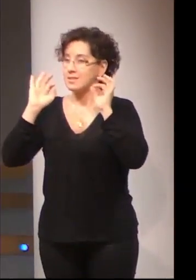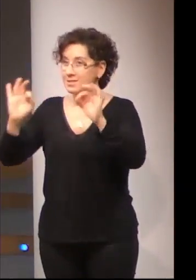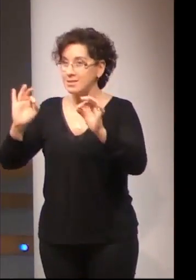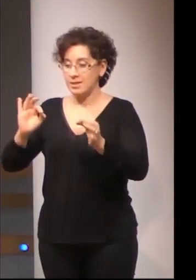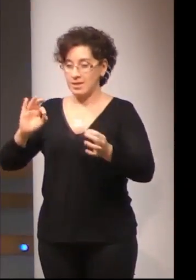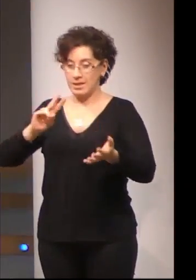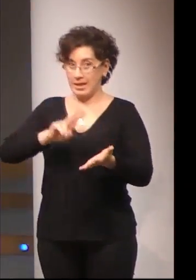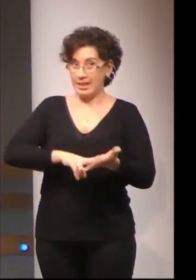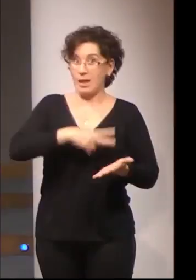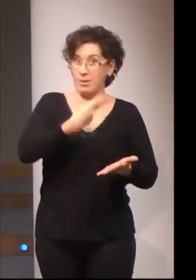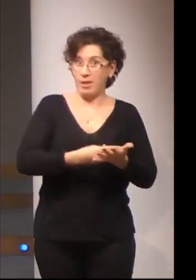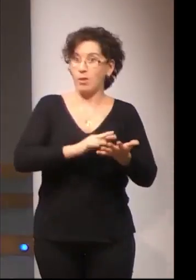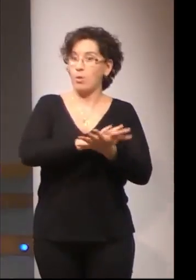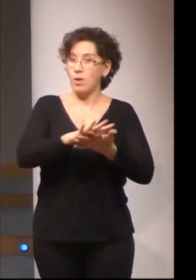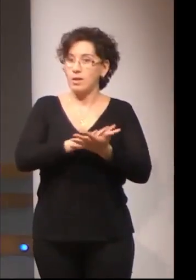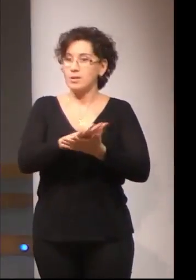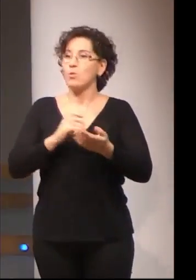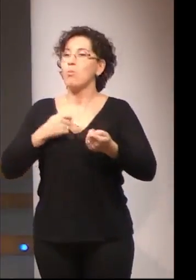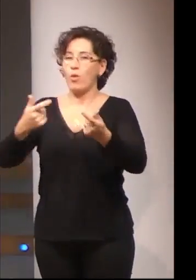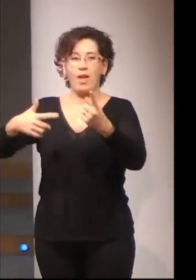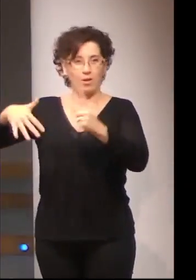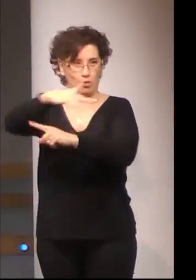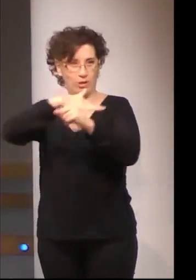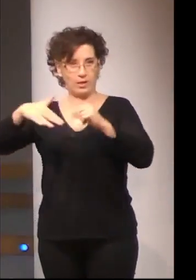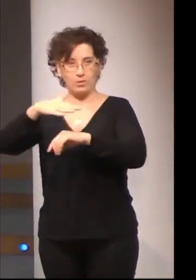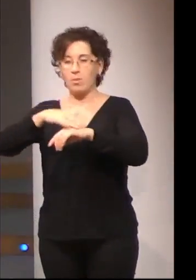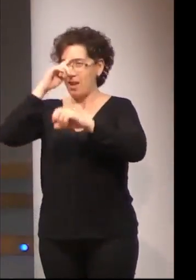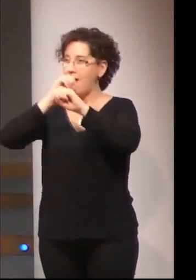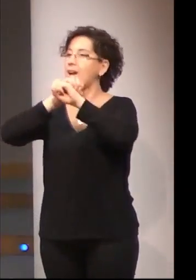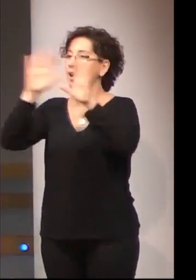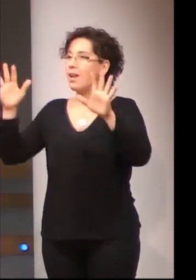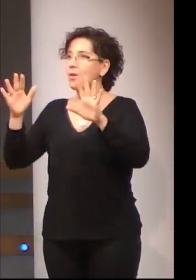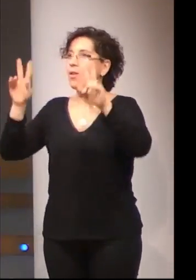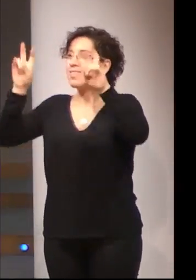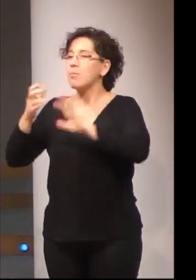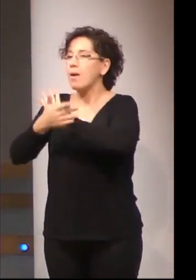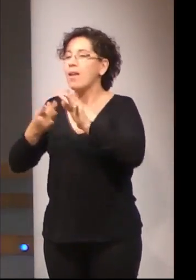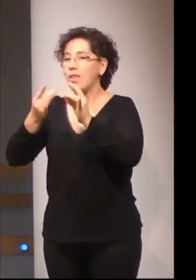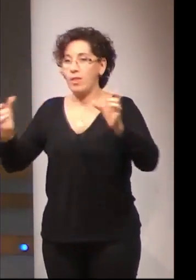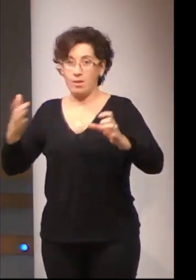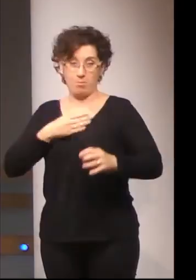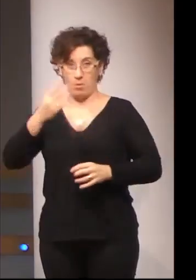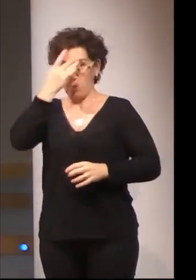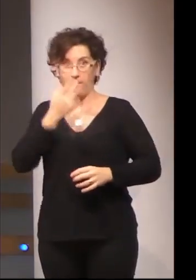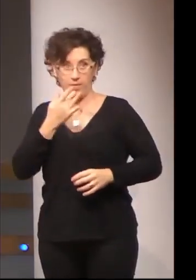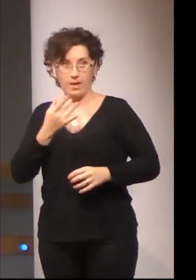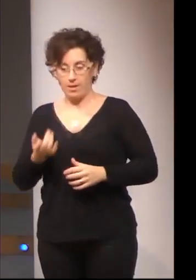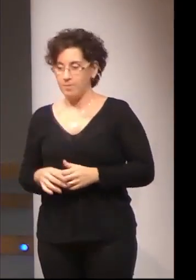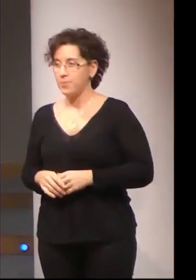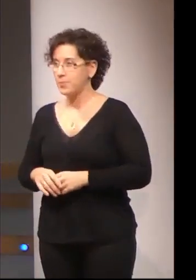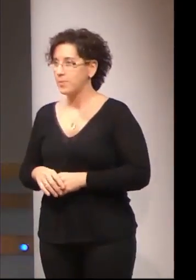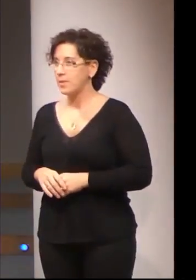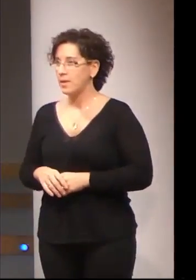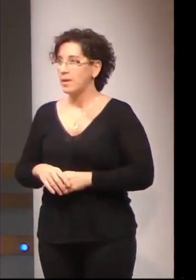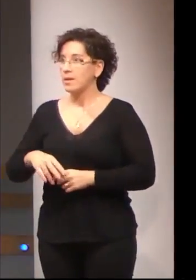interpretación de la lengua de signos y, sobre todo, del perfil socioprofesional, que ha sido, bueno, pues, un